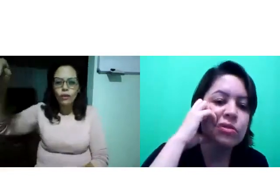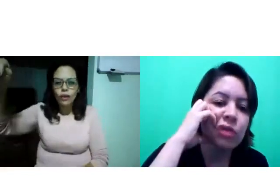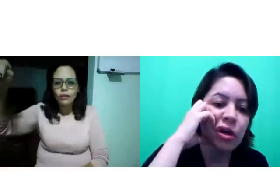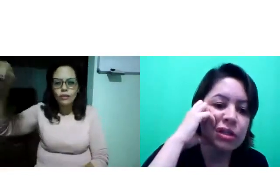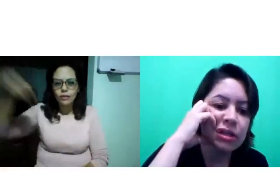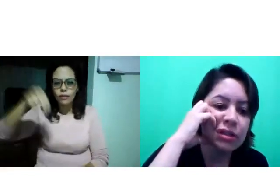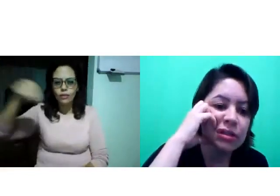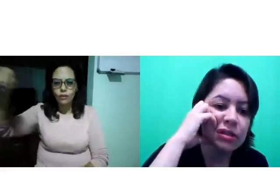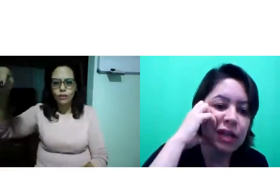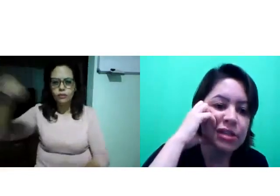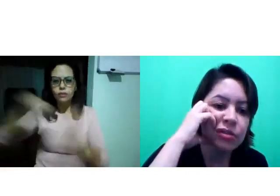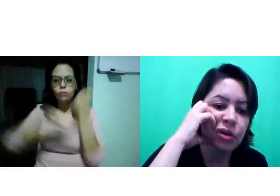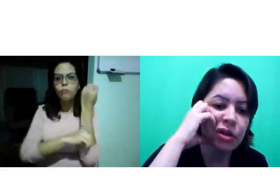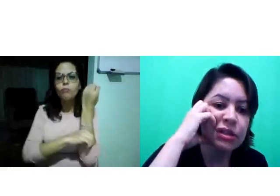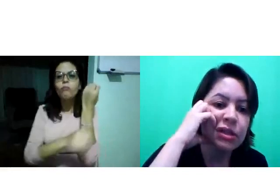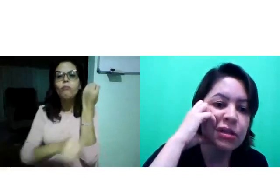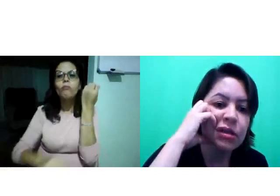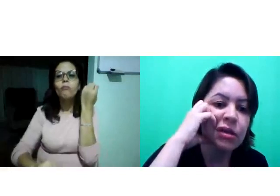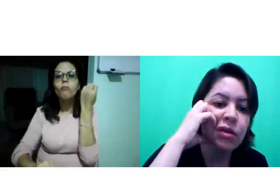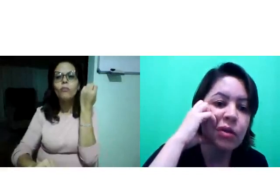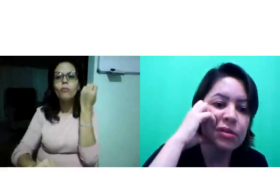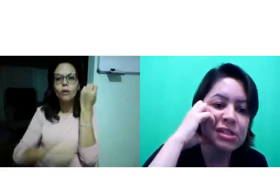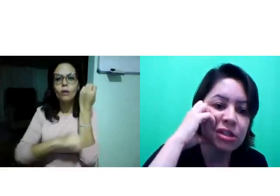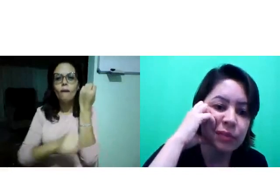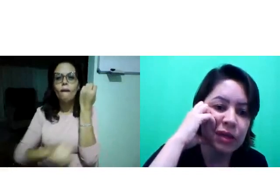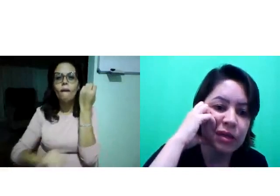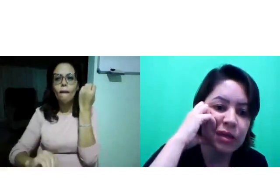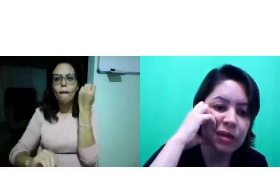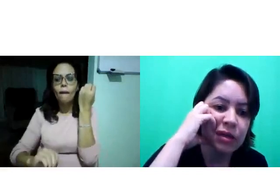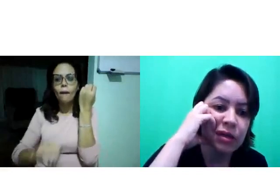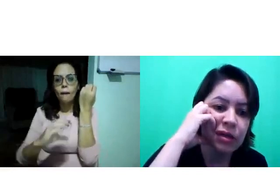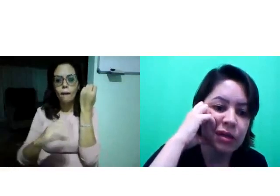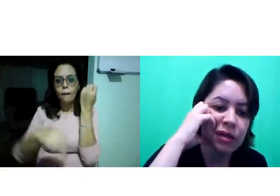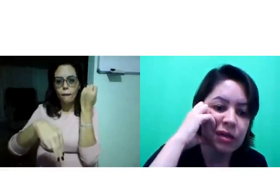No norte, na região norte, como se chama?